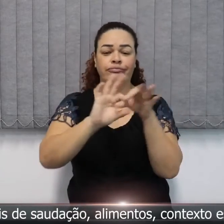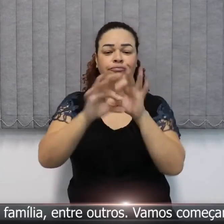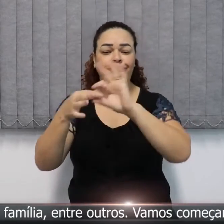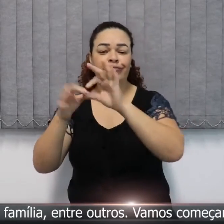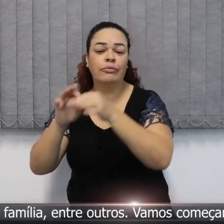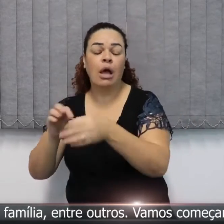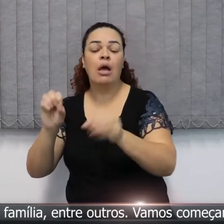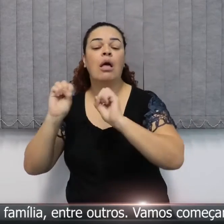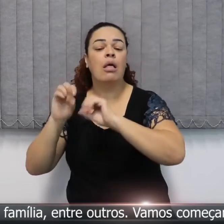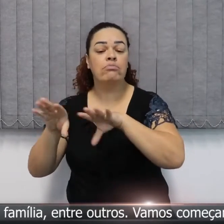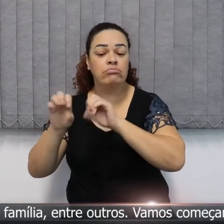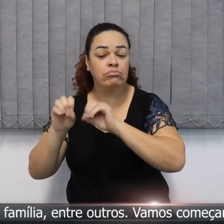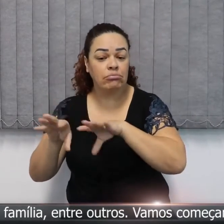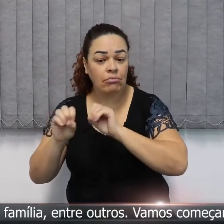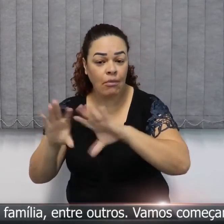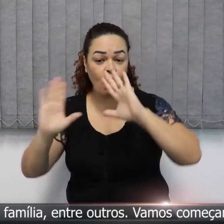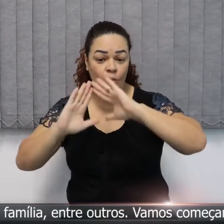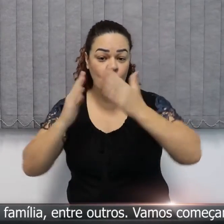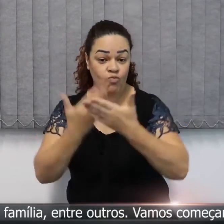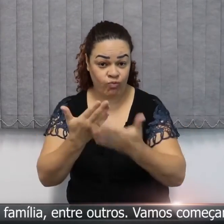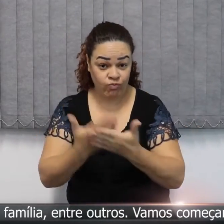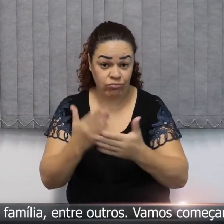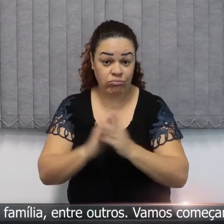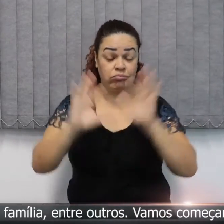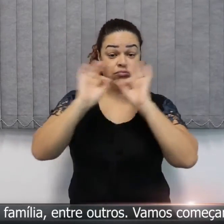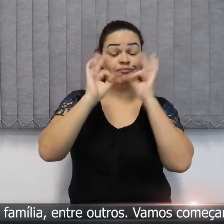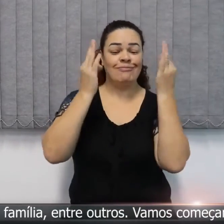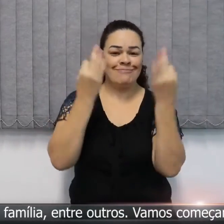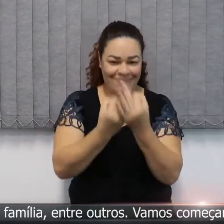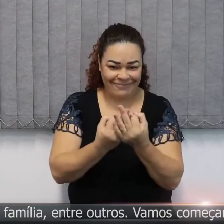família, entre outros. Vamos começar?